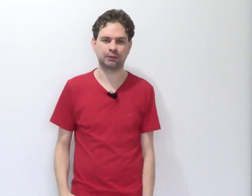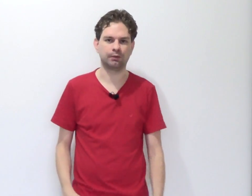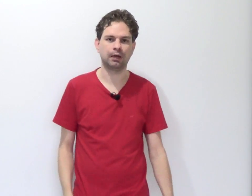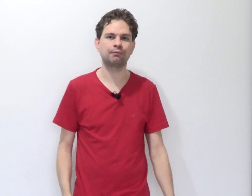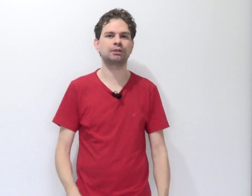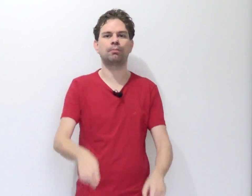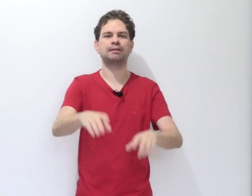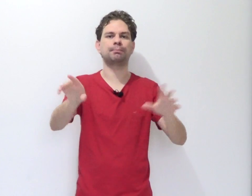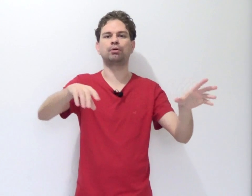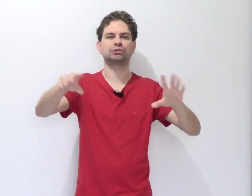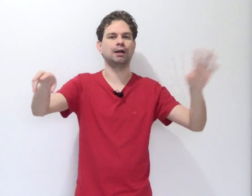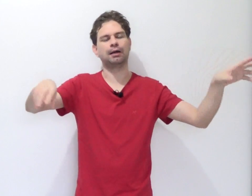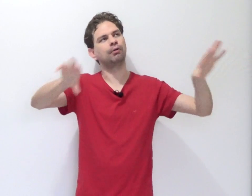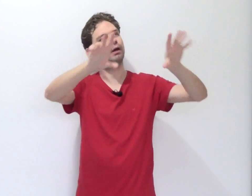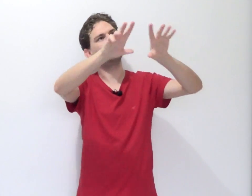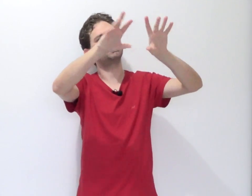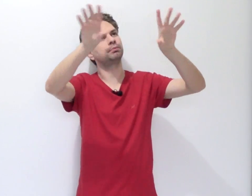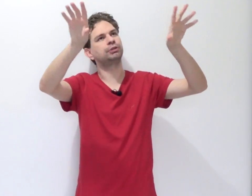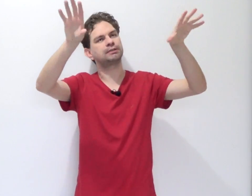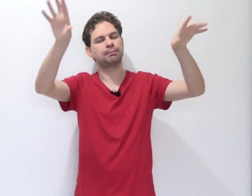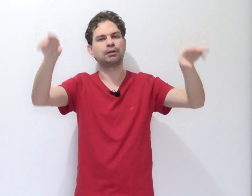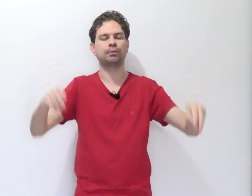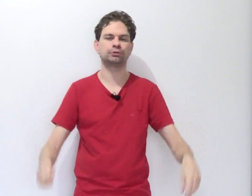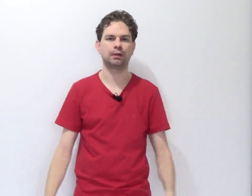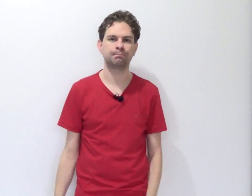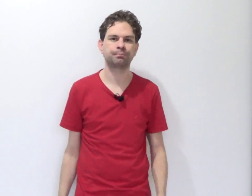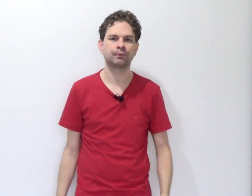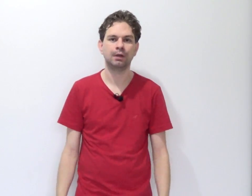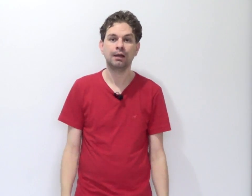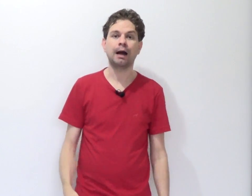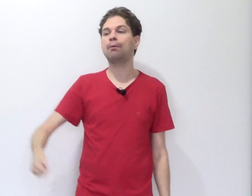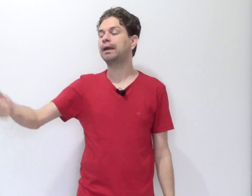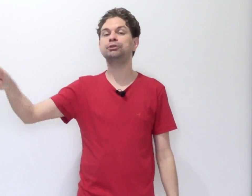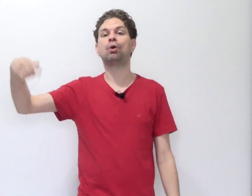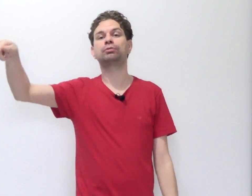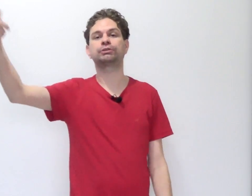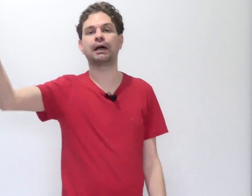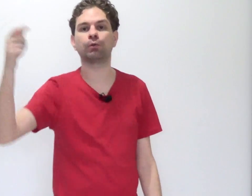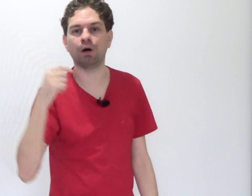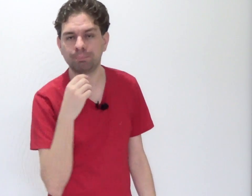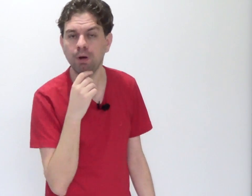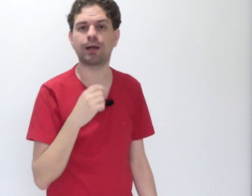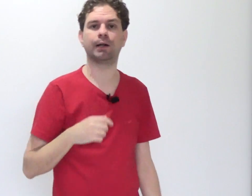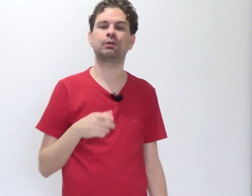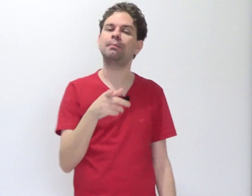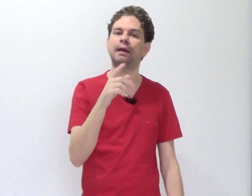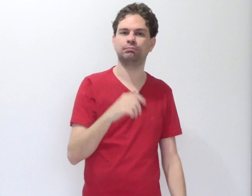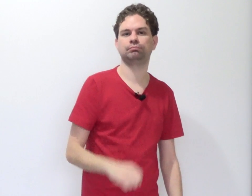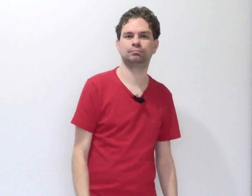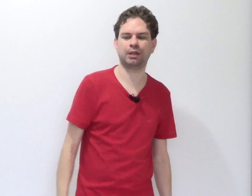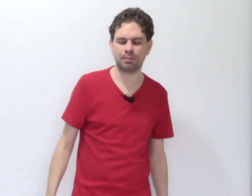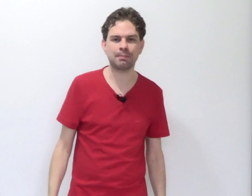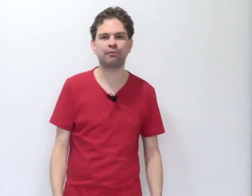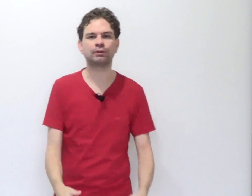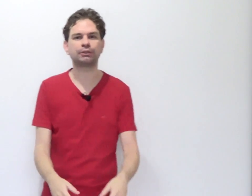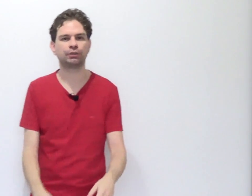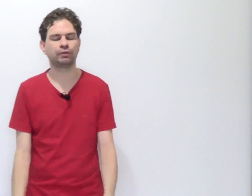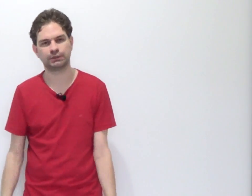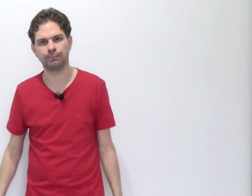Estado. Aí você começa a postar lá. Eu quero explodir a Assembleia do meu Estado. Alguém de outro Estado... Porra, cara, eu também tenho a mesma vontade que você.